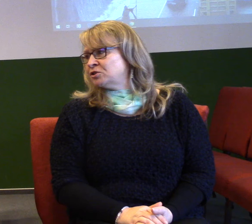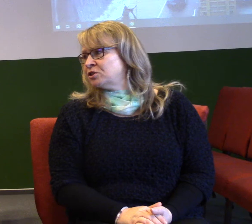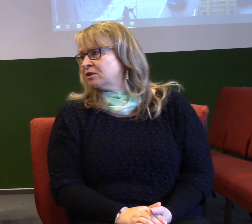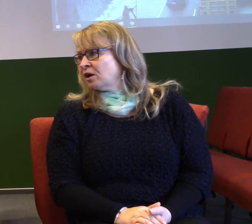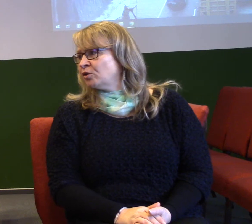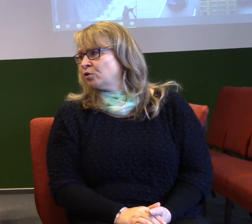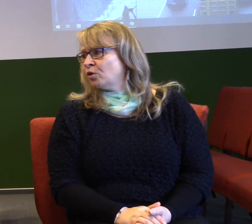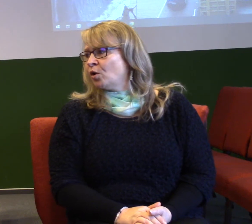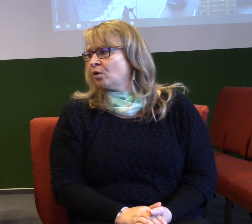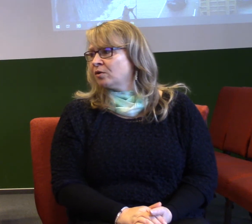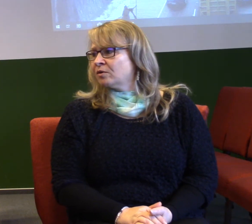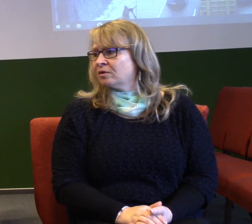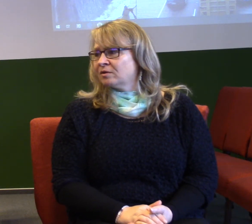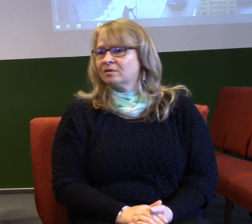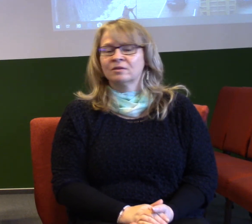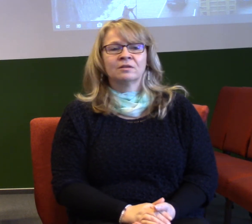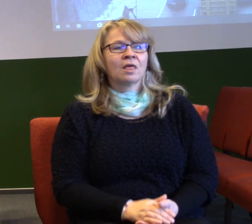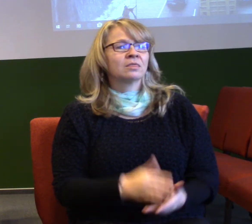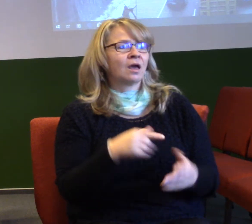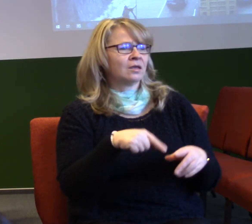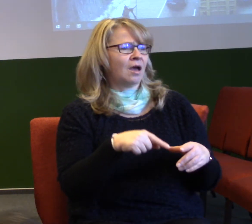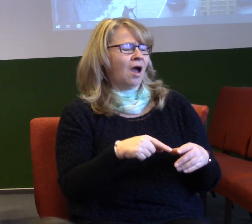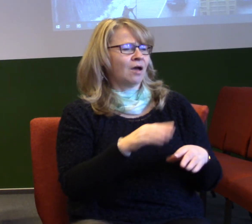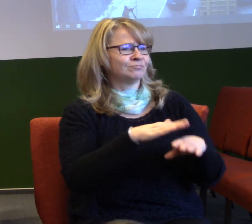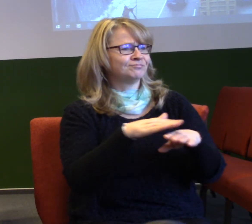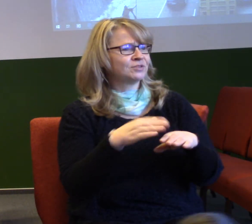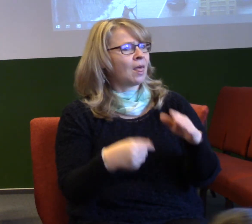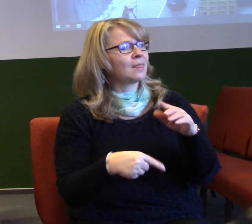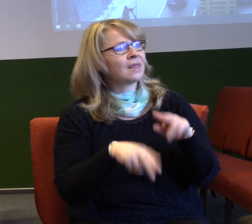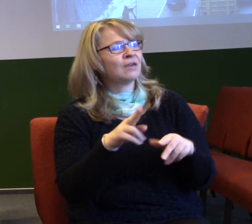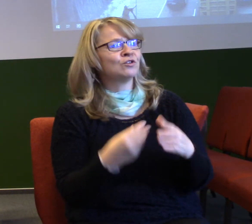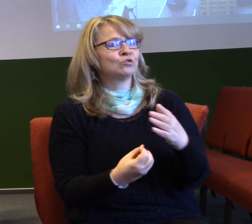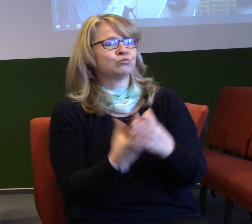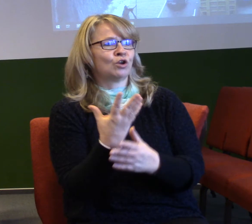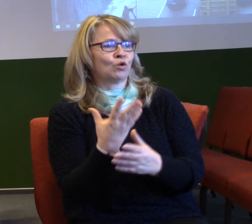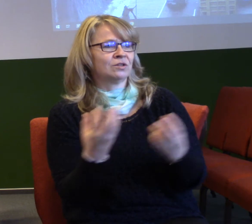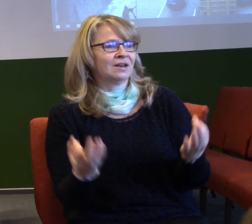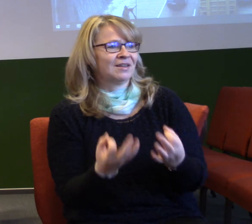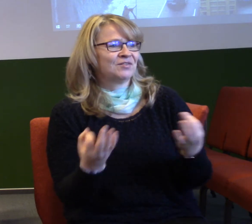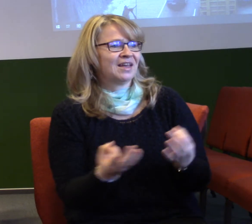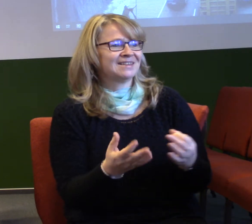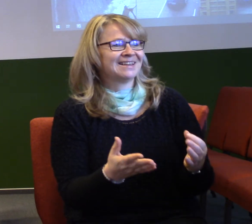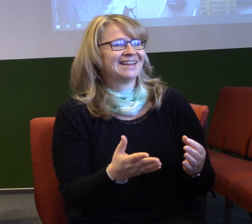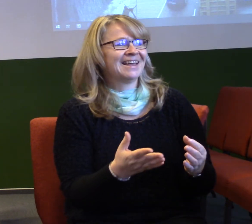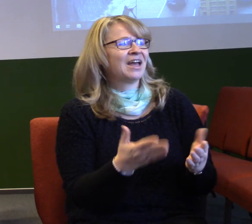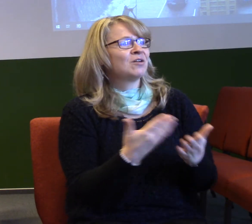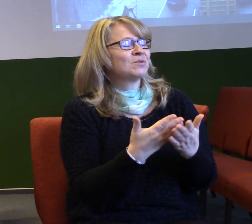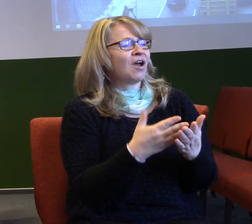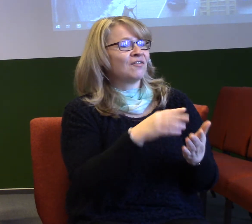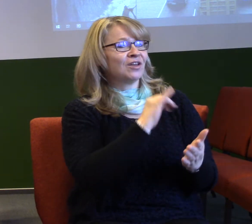Tak jo, pojďme udělat tu nejpřirozenější věc, kterou křesťané se už učí od okamžiku, kdy uvěří v Ježíše, že